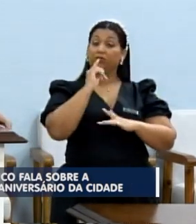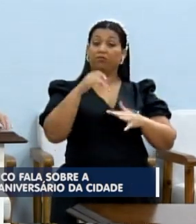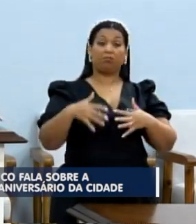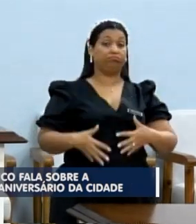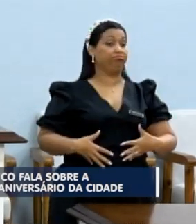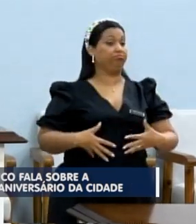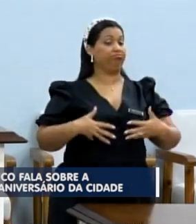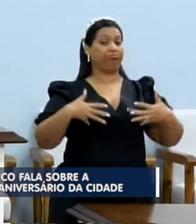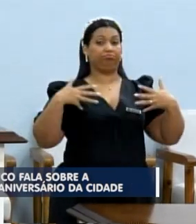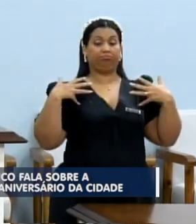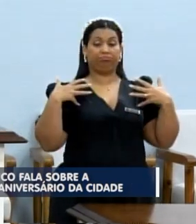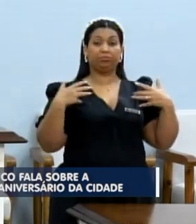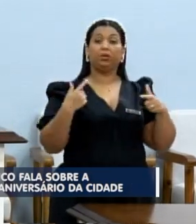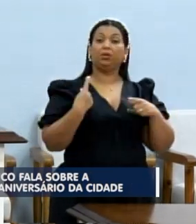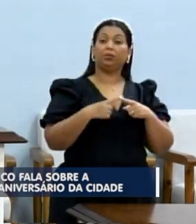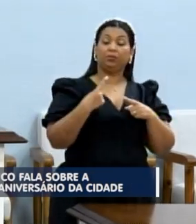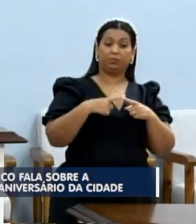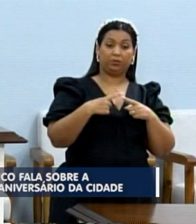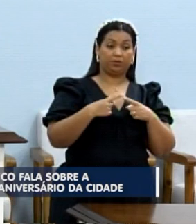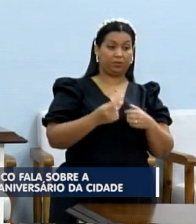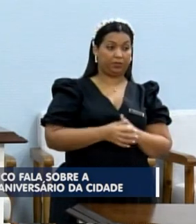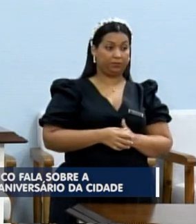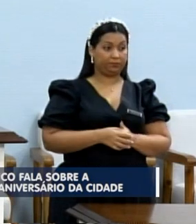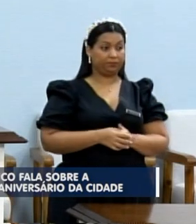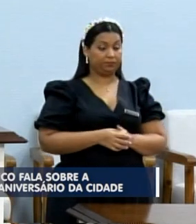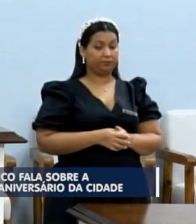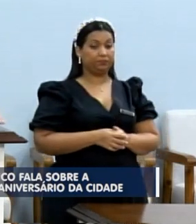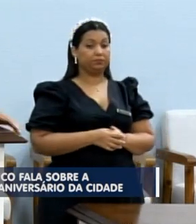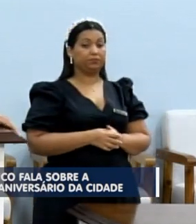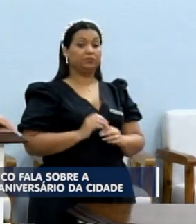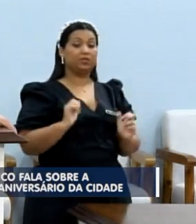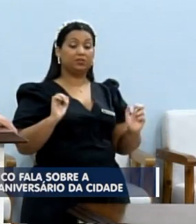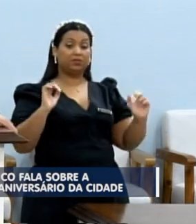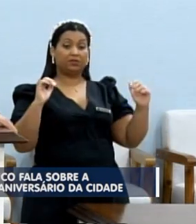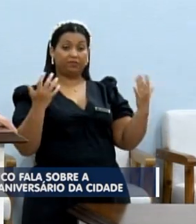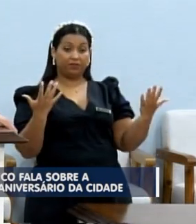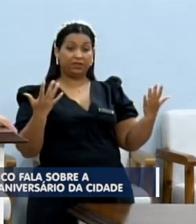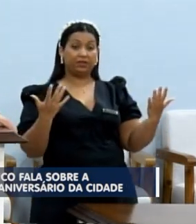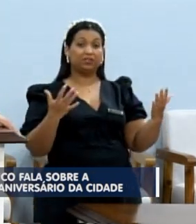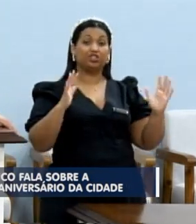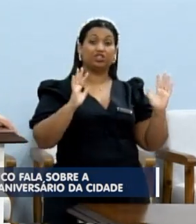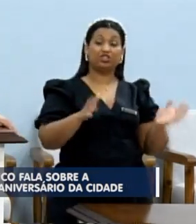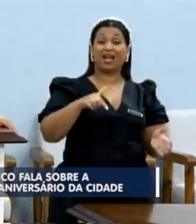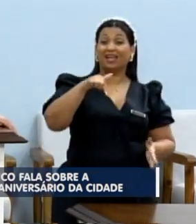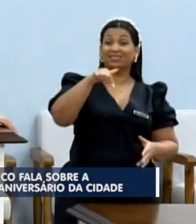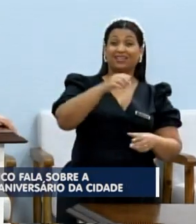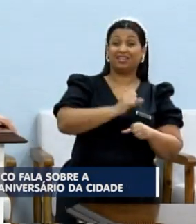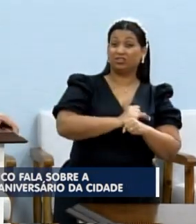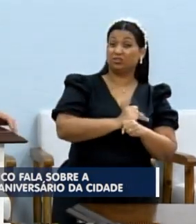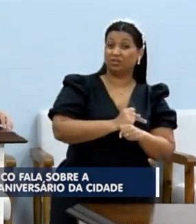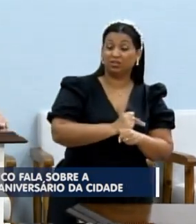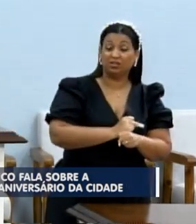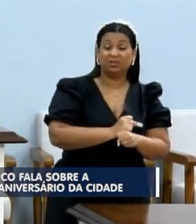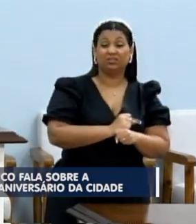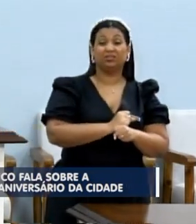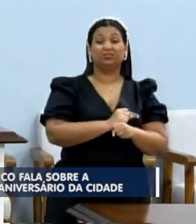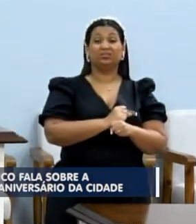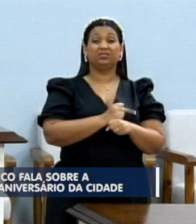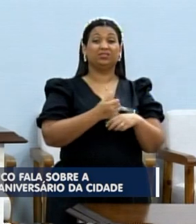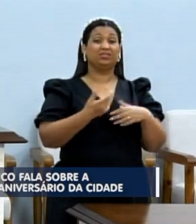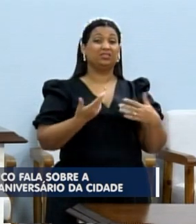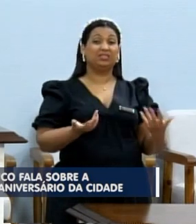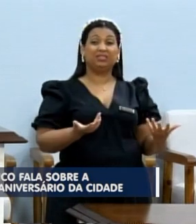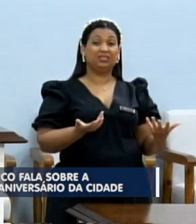Por que, vereador Celso Peixão, com muito orgulho? Porque esse evento havia já sete anos que estava sem